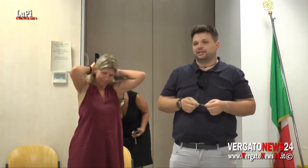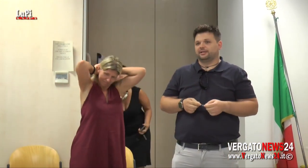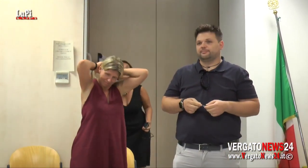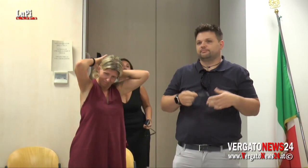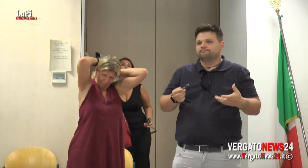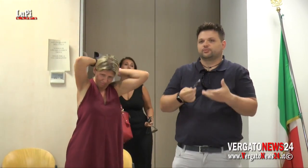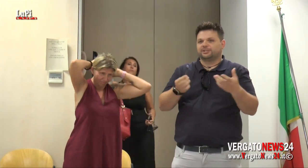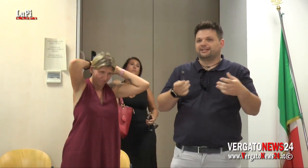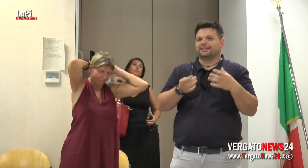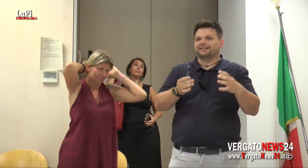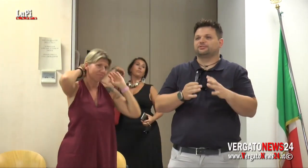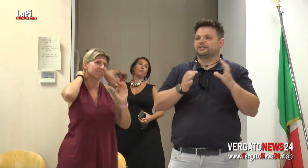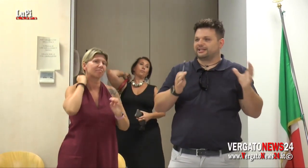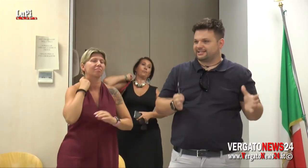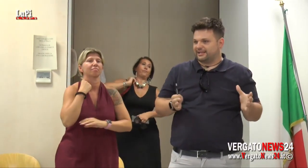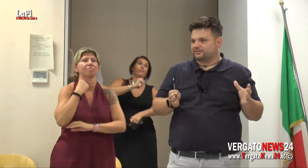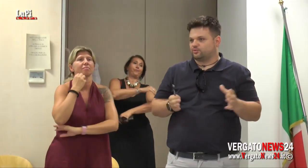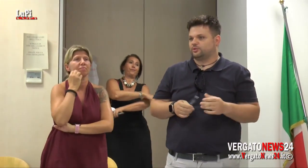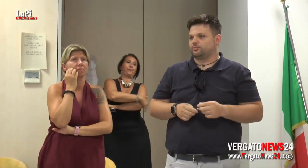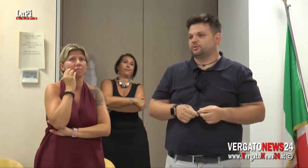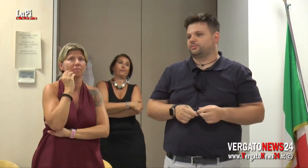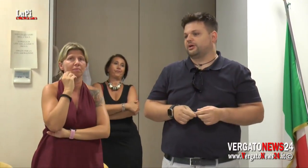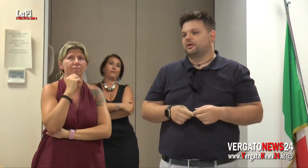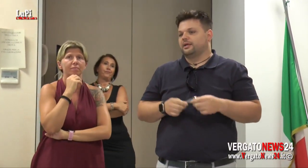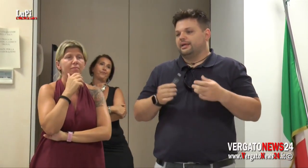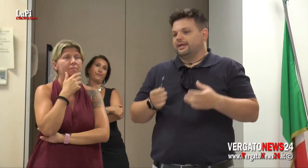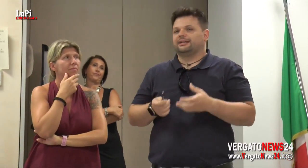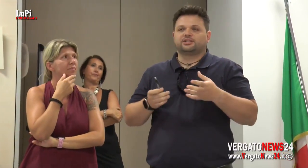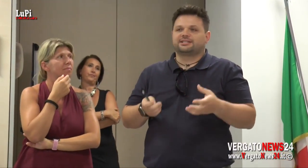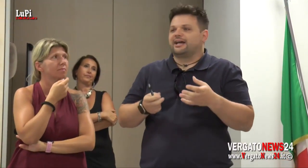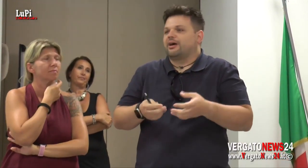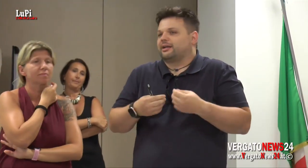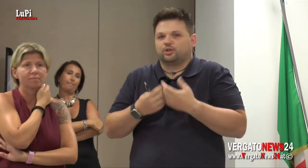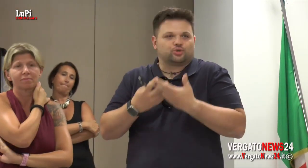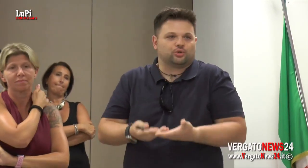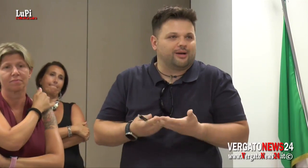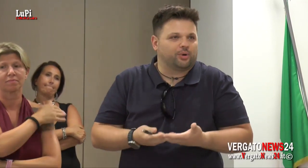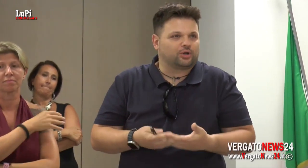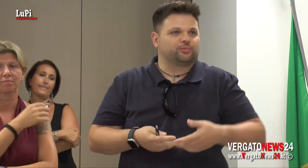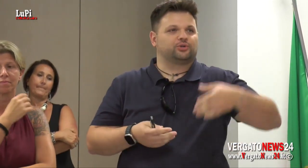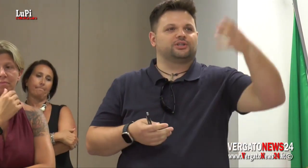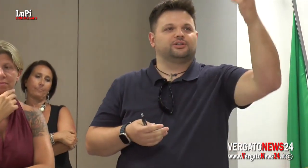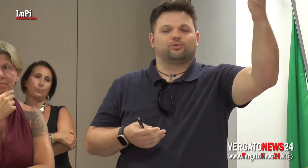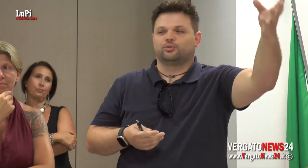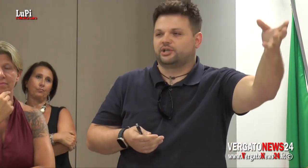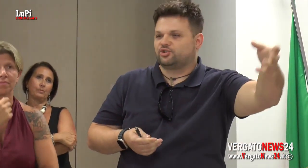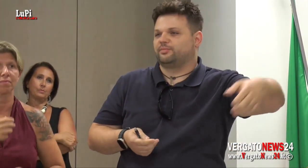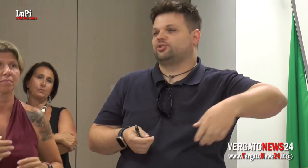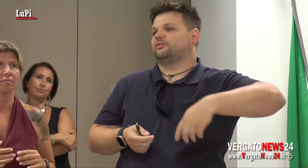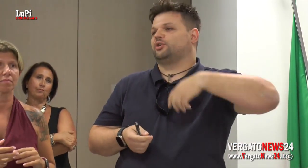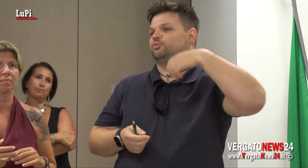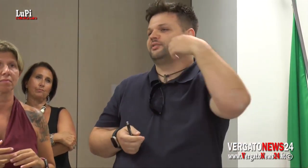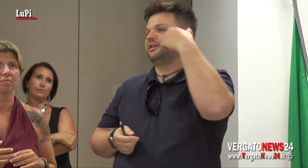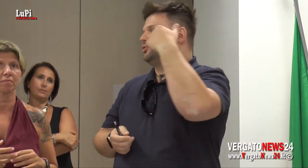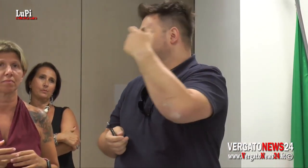sentito delle relazioni interessanti su molti punti. Però è necessario anche il nostro apporto. Perché ho sentito qualcuno che dice